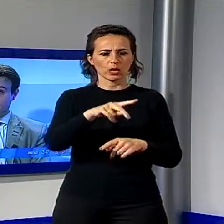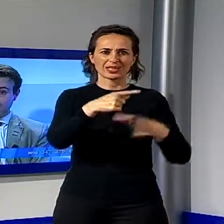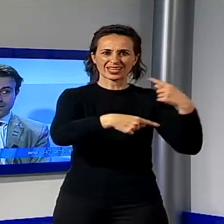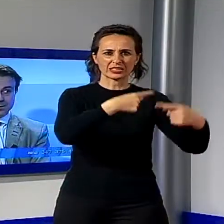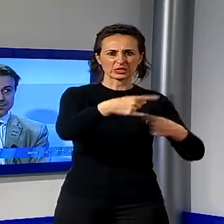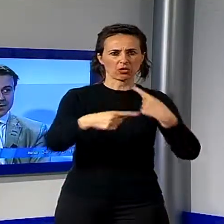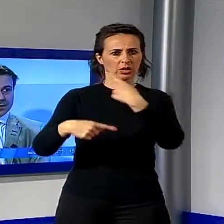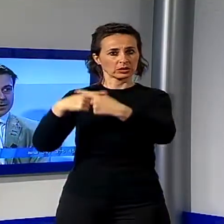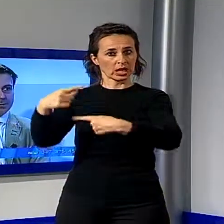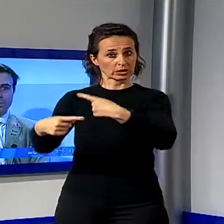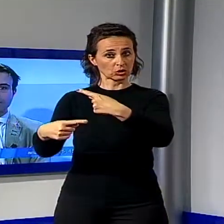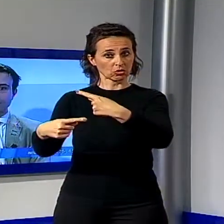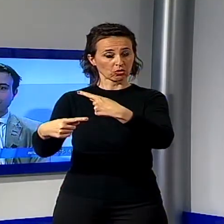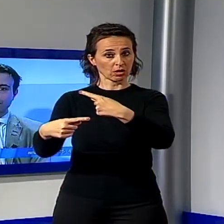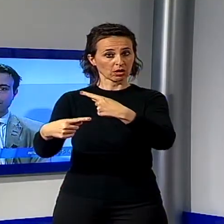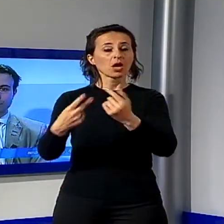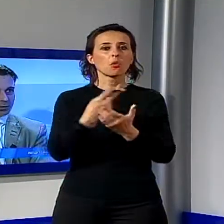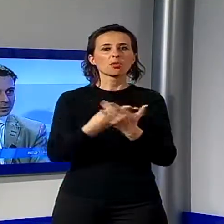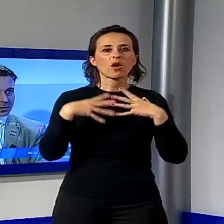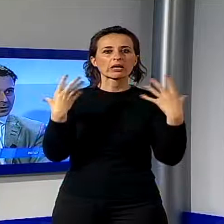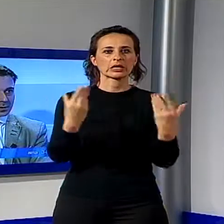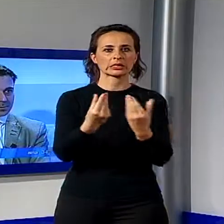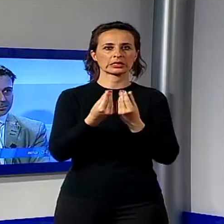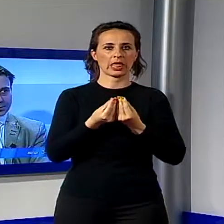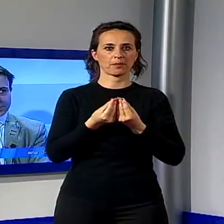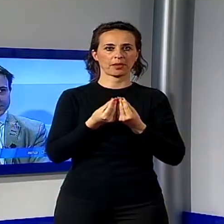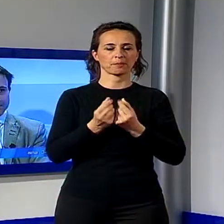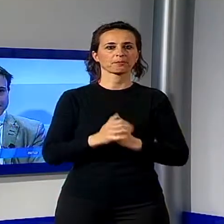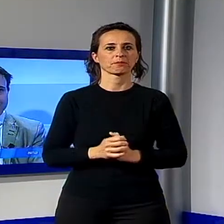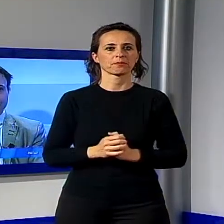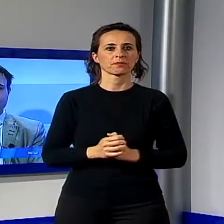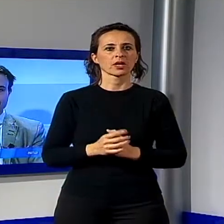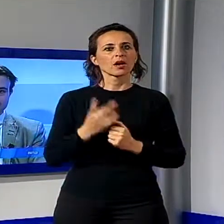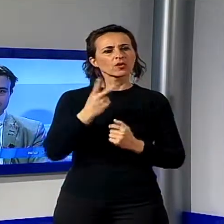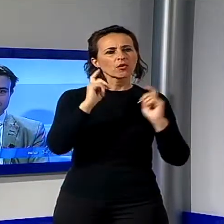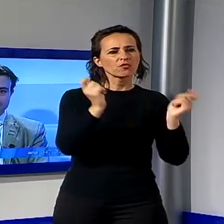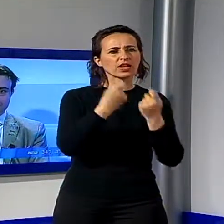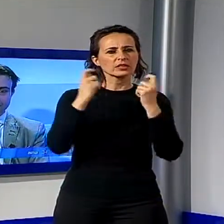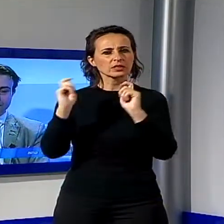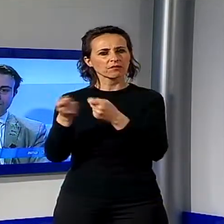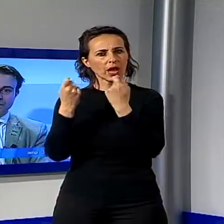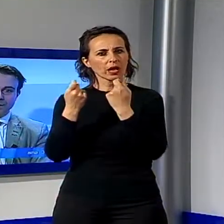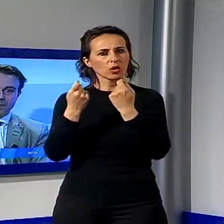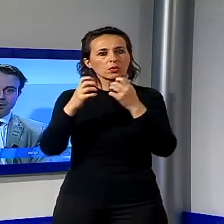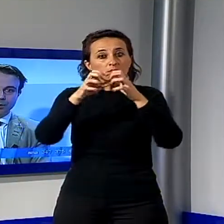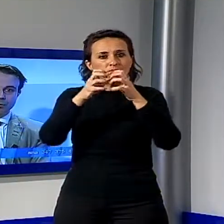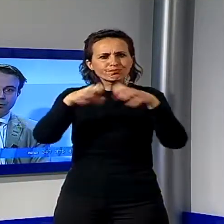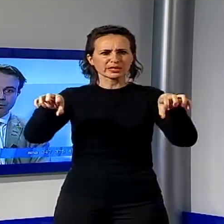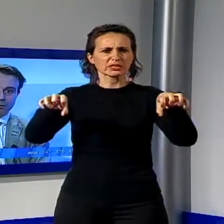diversi che provano a fare un cammino comune. Però anche due festival complementari, perché il Lucca Film Festival ha sempre guardato molto